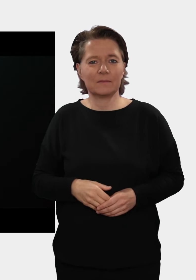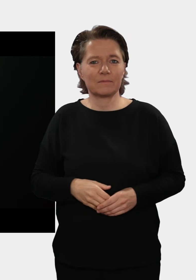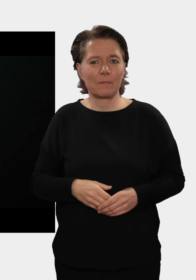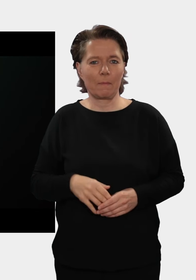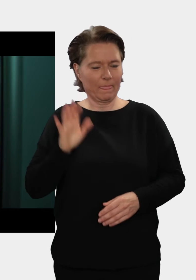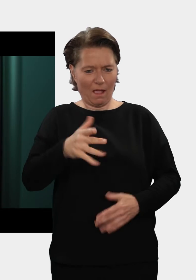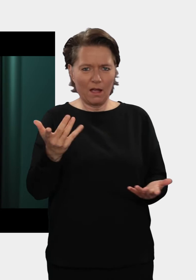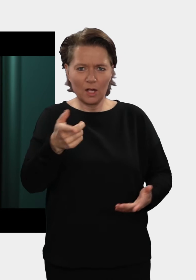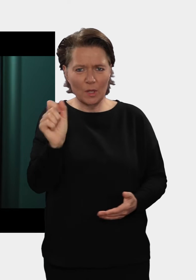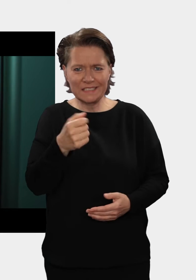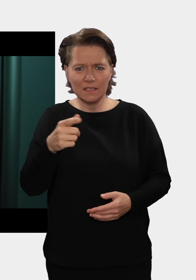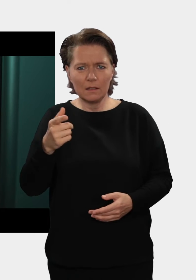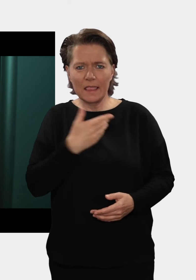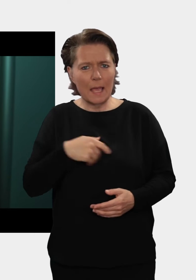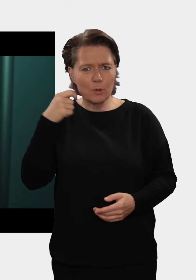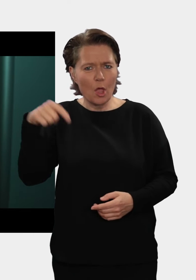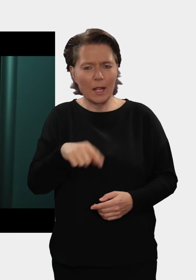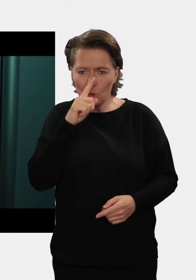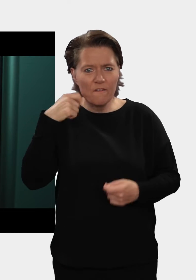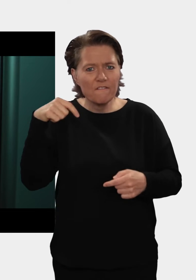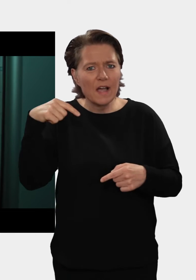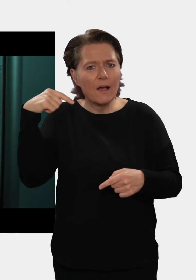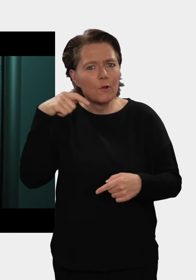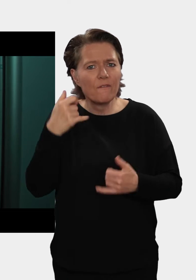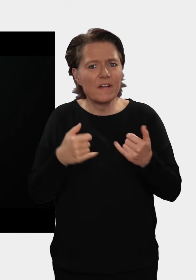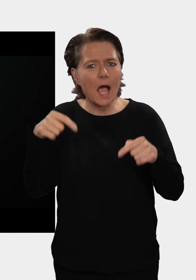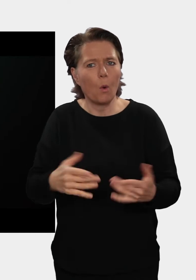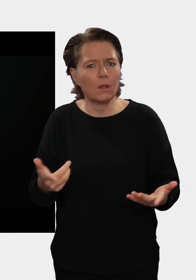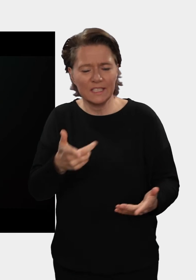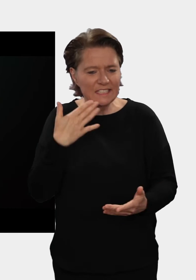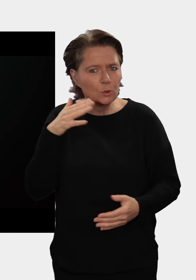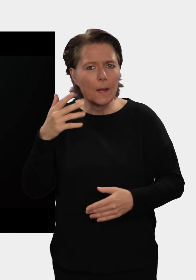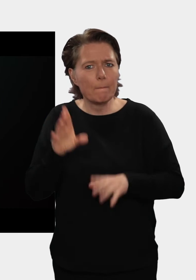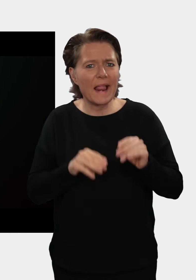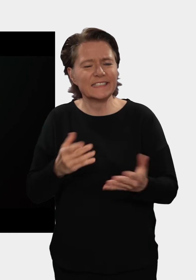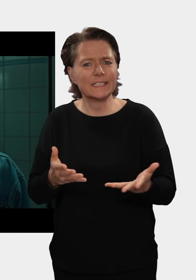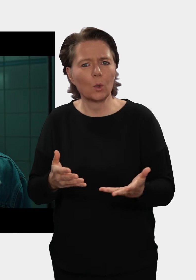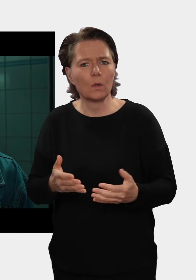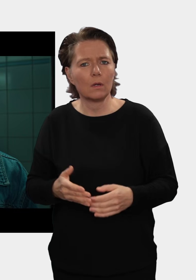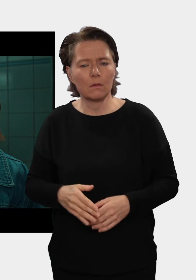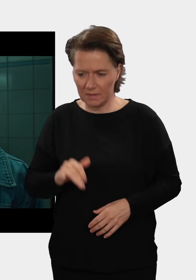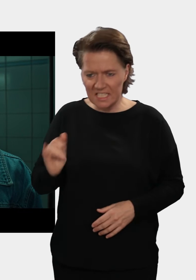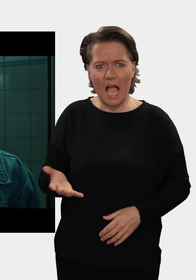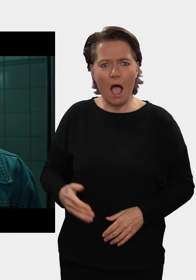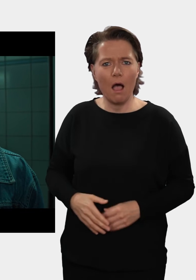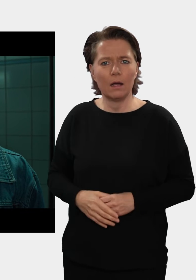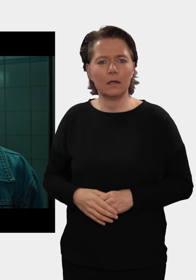haben? Mensch, du kannst nicht einfach auf die Darm-Toilette kommen. Hier dürfen nur Frauen rein. Das ist sexuelle Belästigung. Ja, genau.